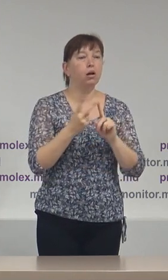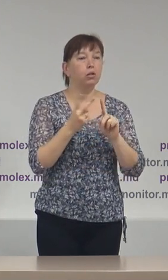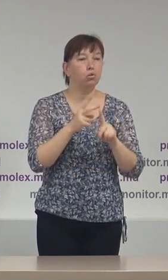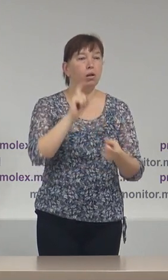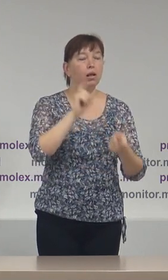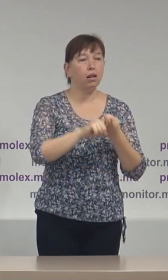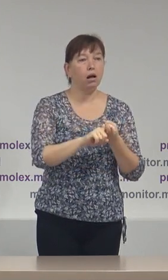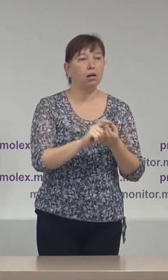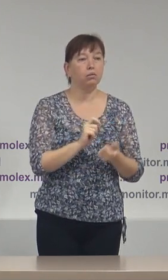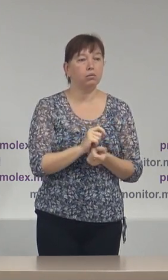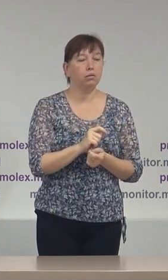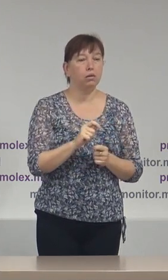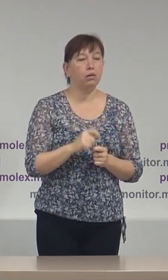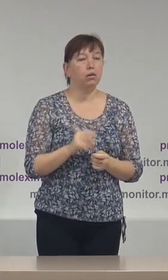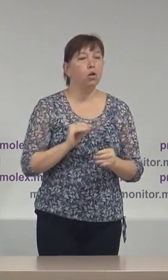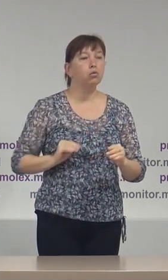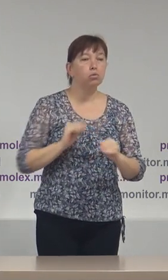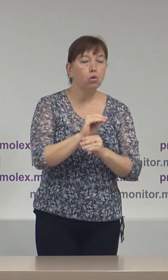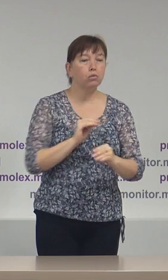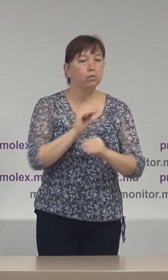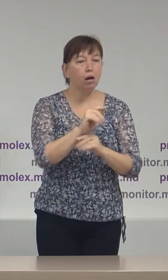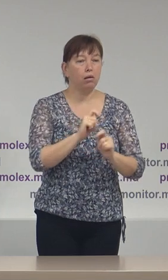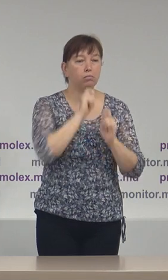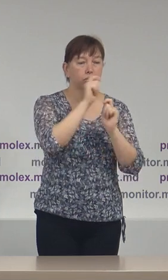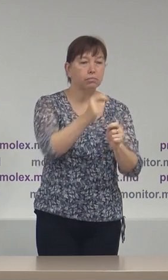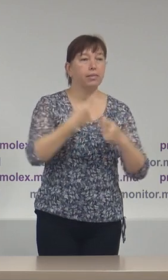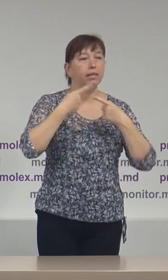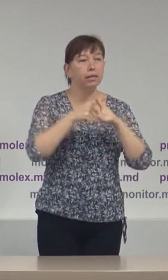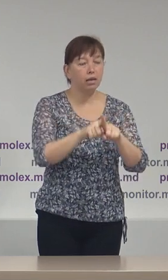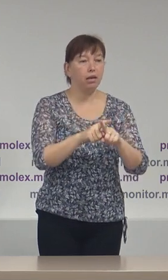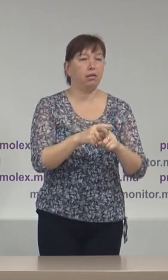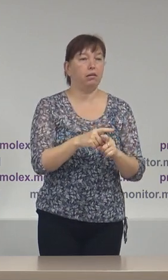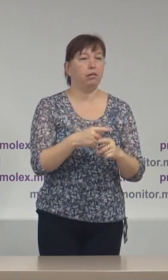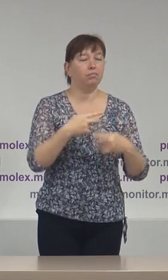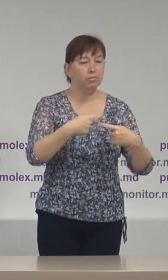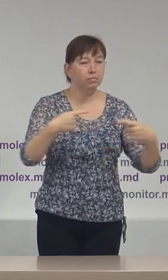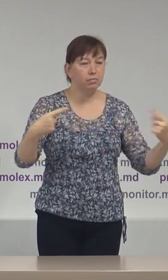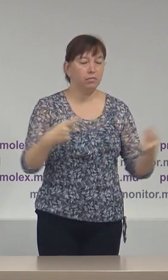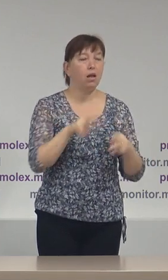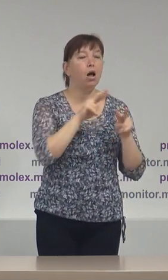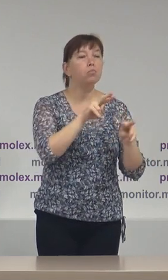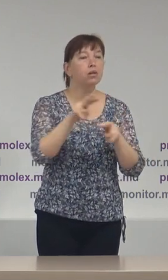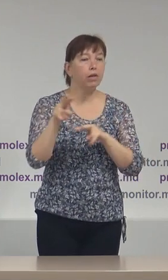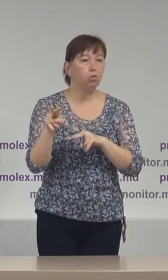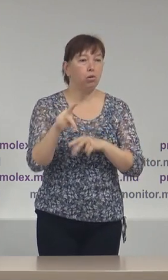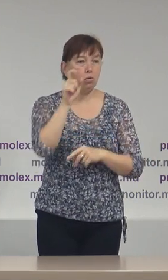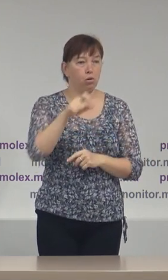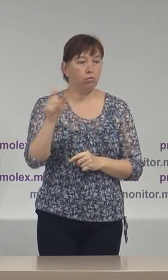legat de dotarea tehnică cu echipament a observatorilor